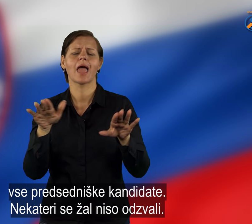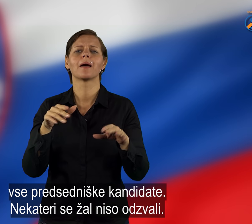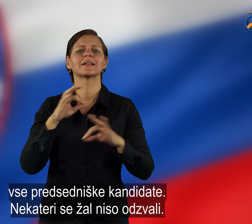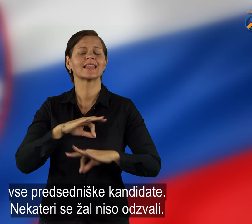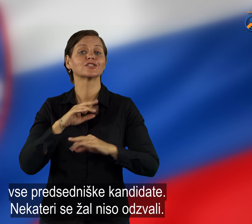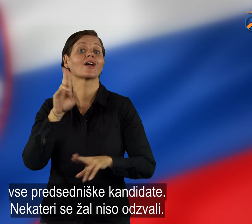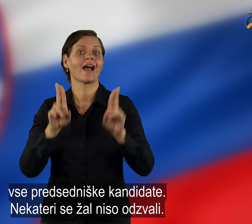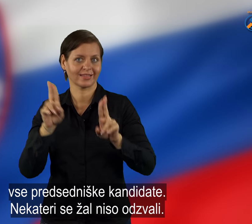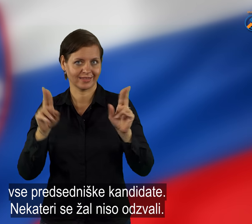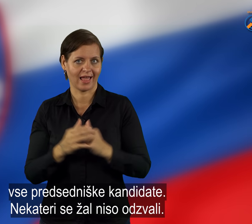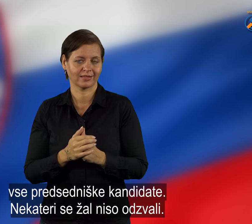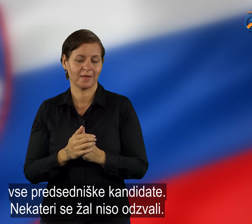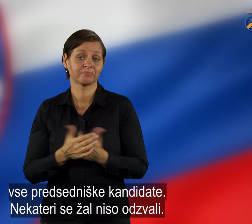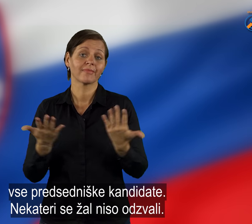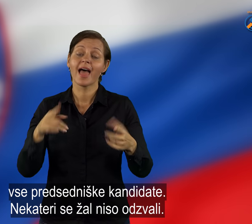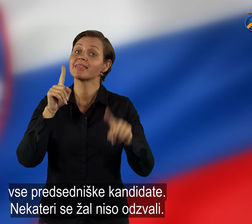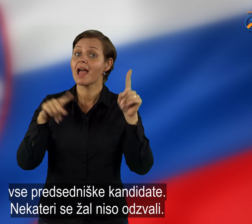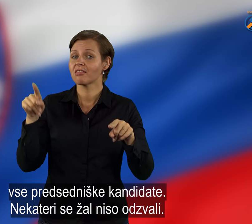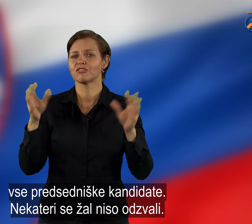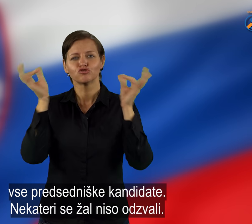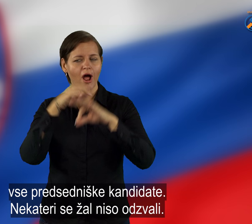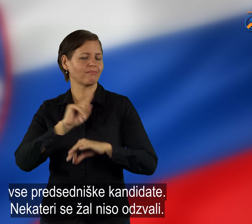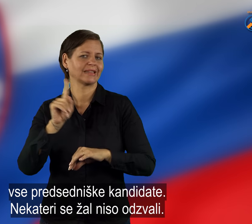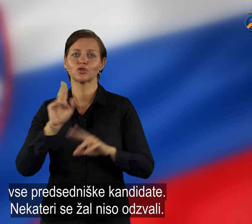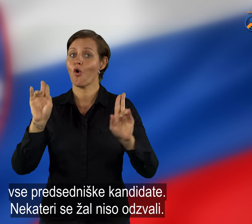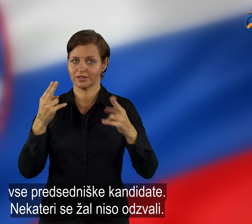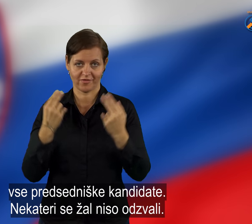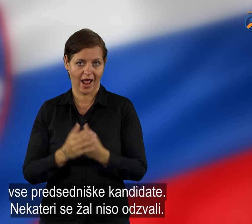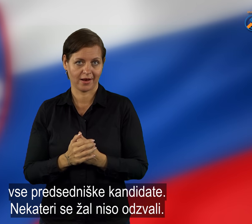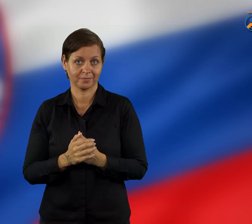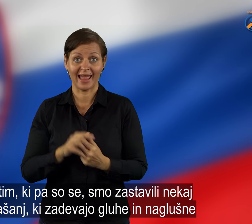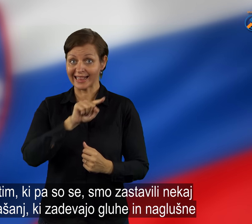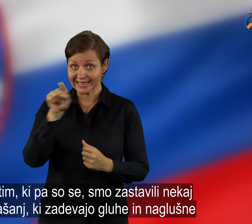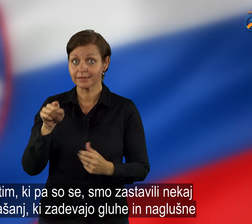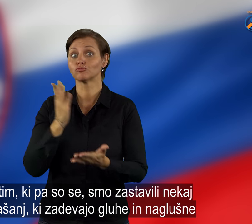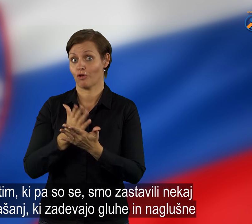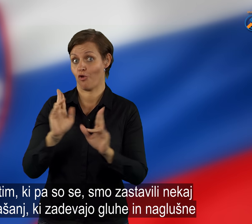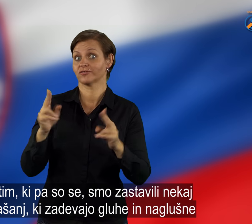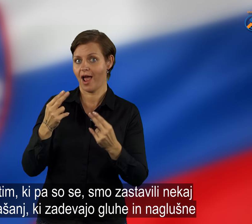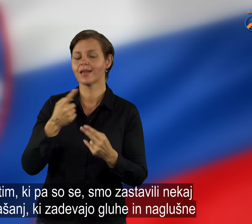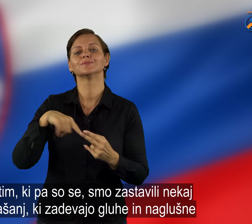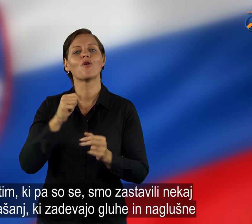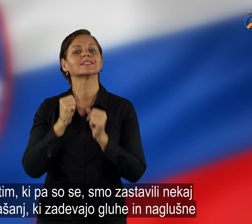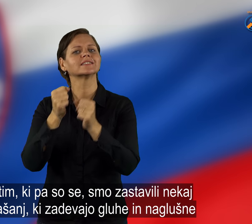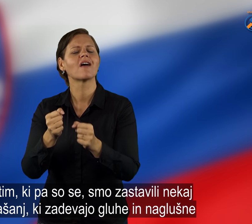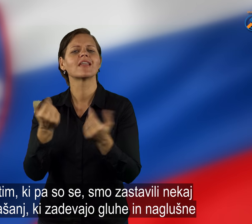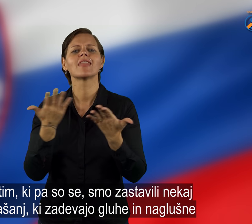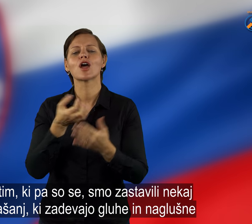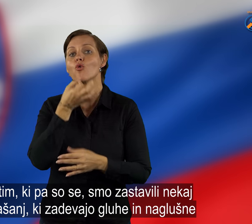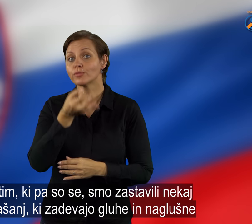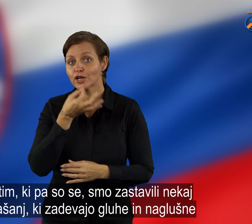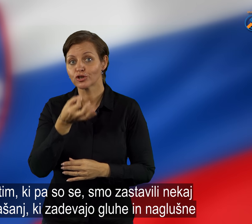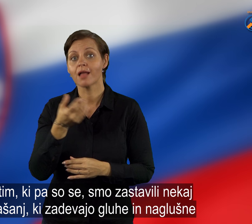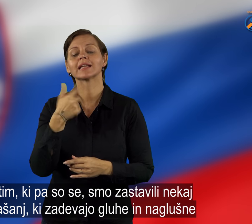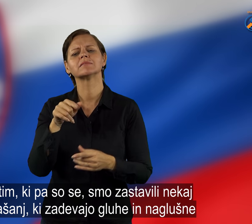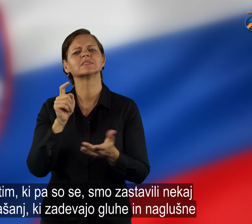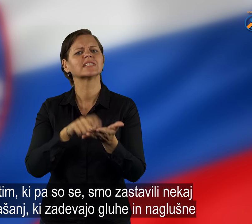vse predsedniške kandidate. Nekateri se žal niso odzvali. Tistim, ki pa so vse, smo zastavili